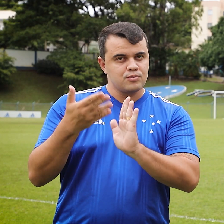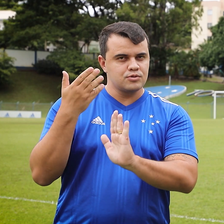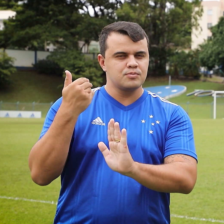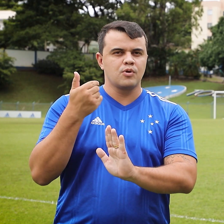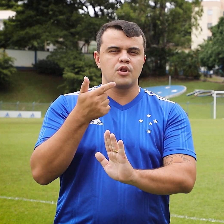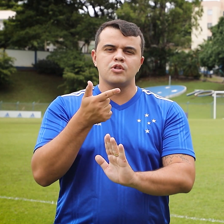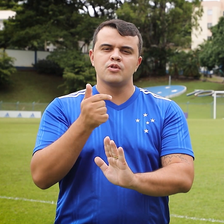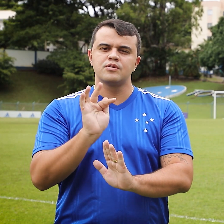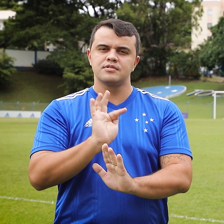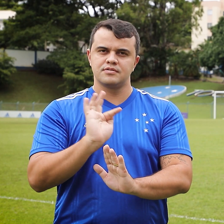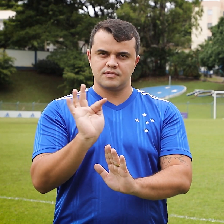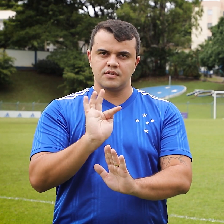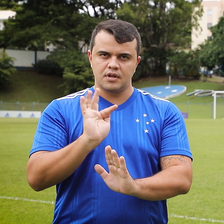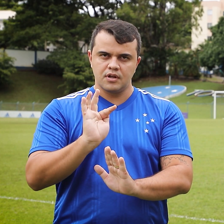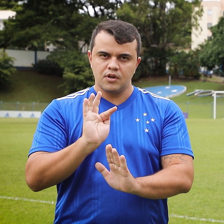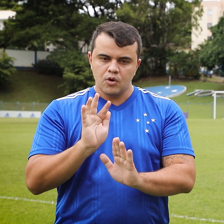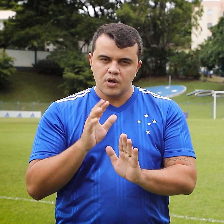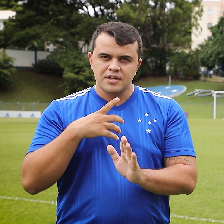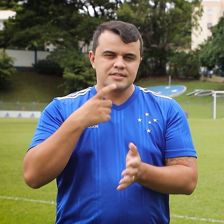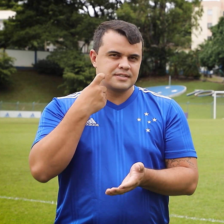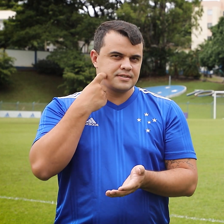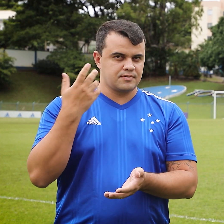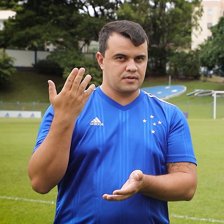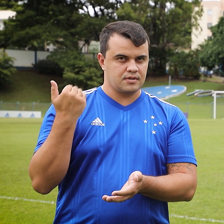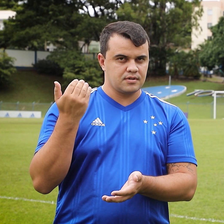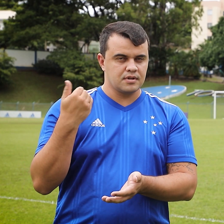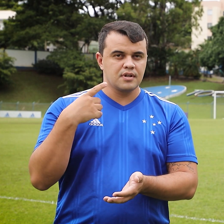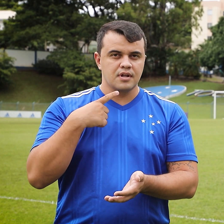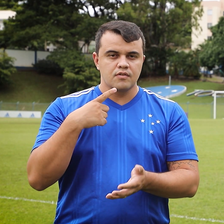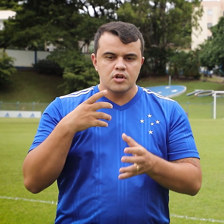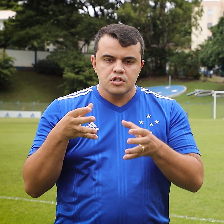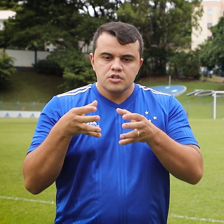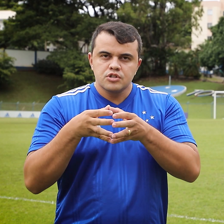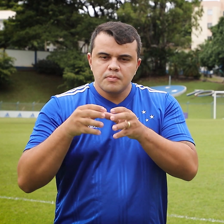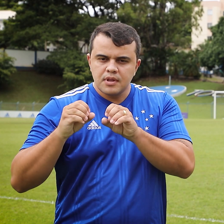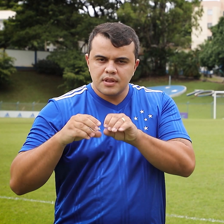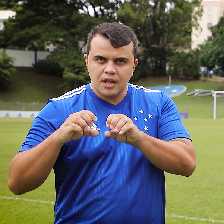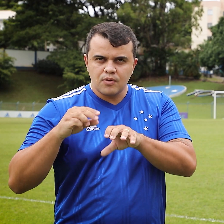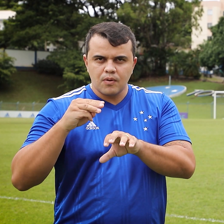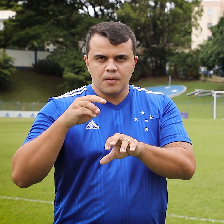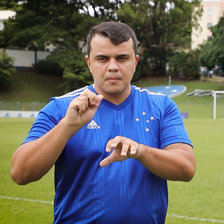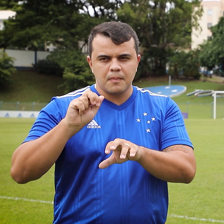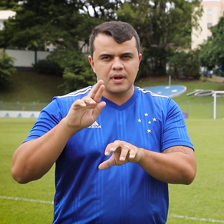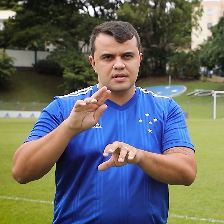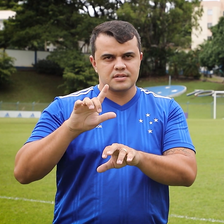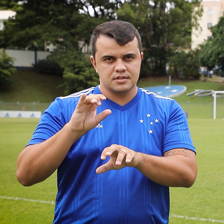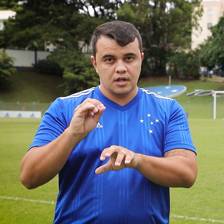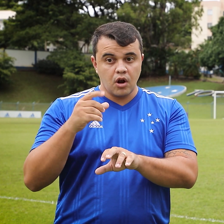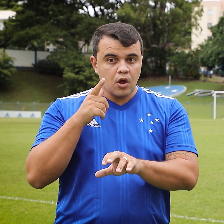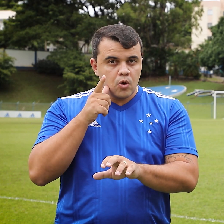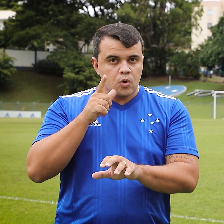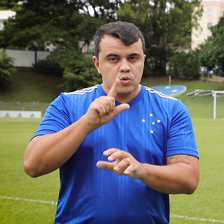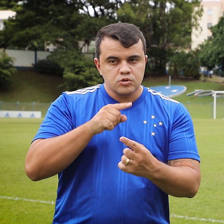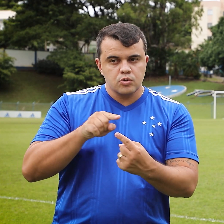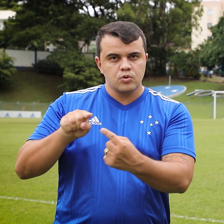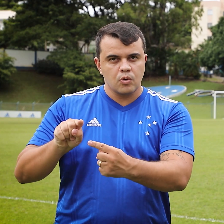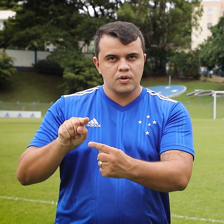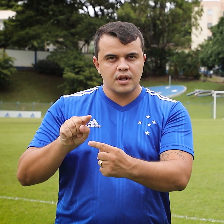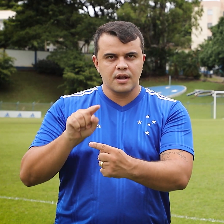de fevereiro, sexta-feira, o time comandado por Marcelo Mendes bateu EMS Taubaté Funvic,